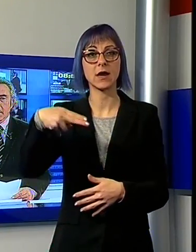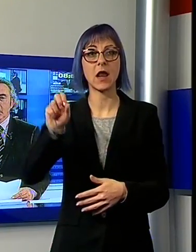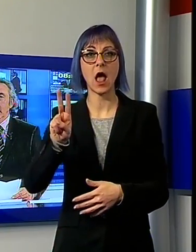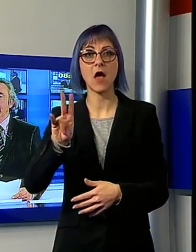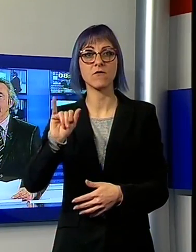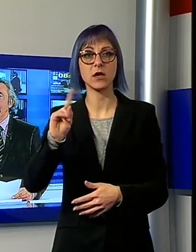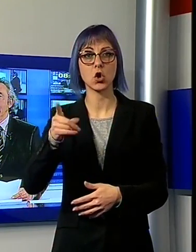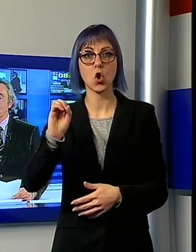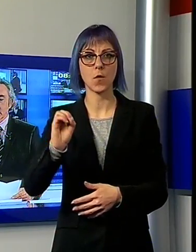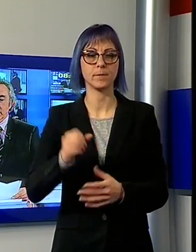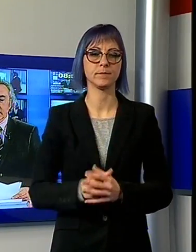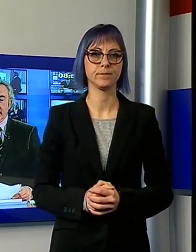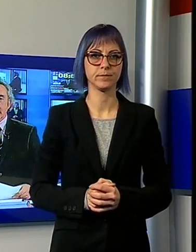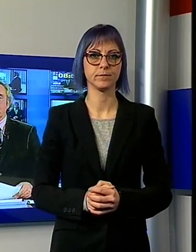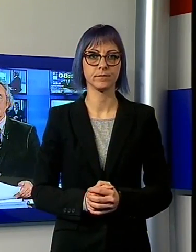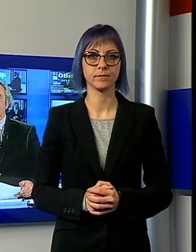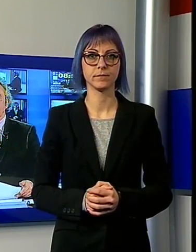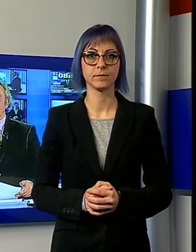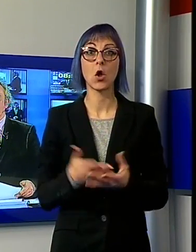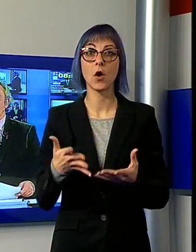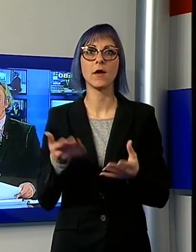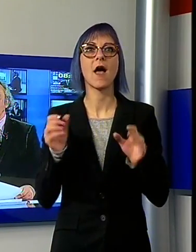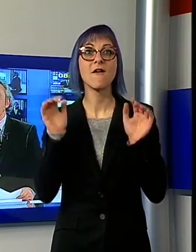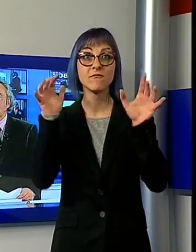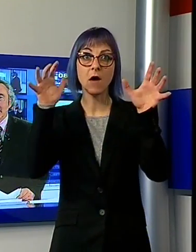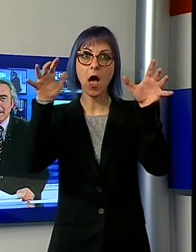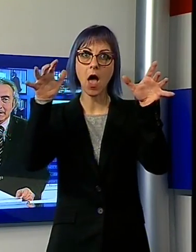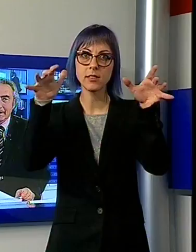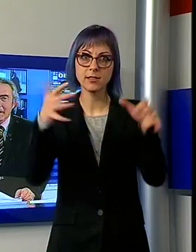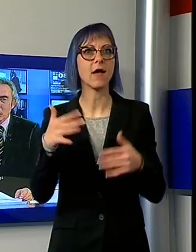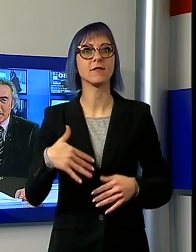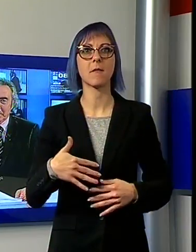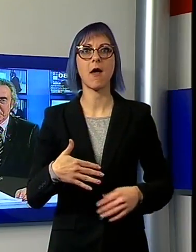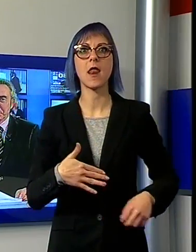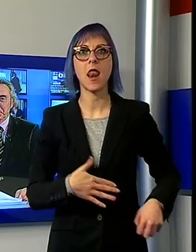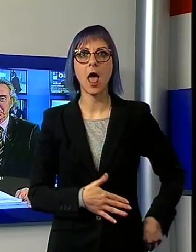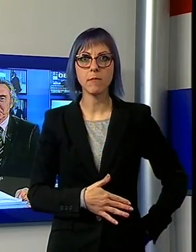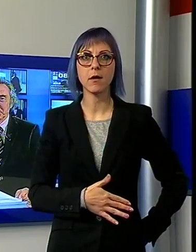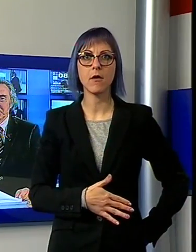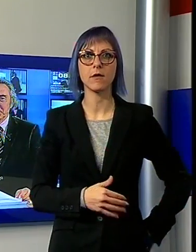Ed ora andiamo a caccia del fantasma di Napoleone in Piazza Grande a Lucca.